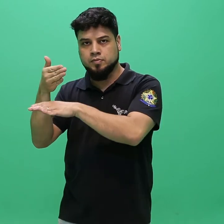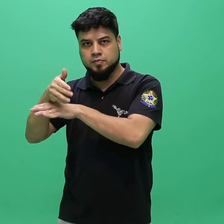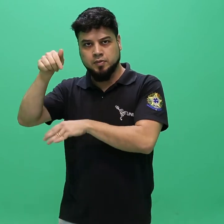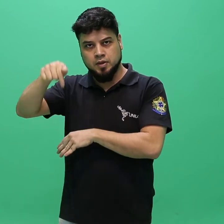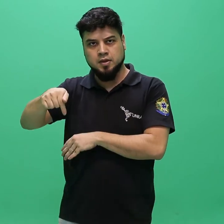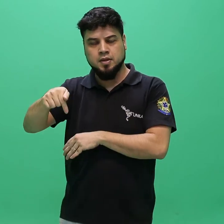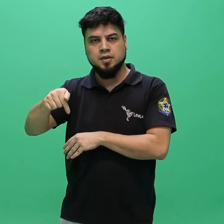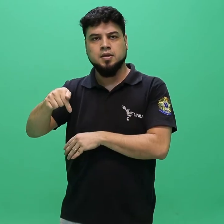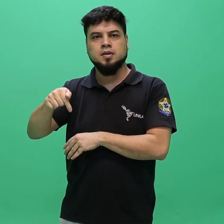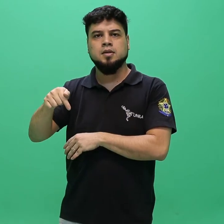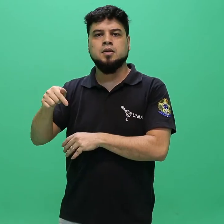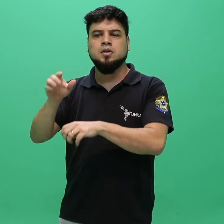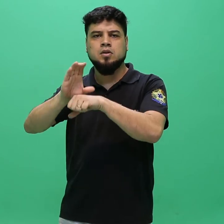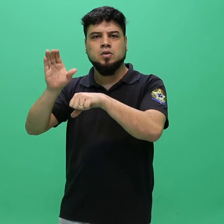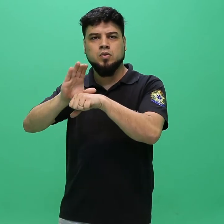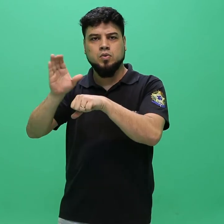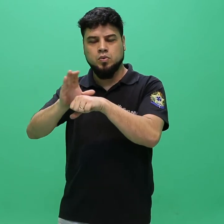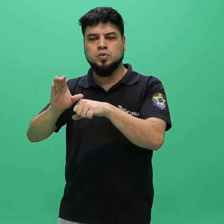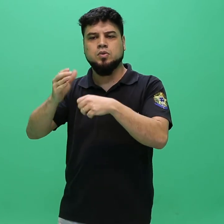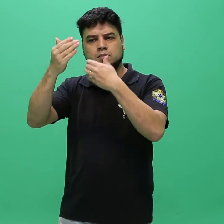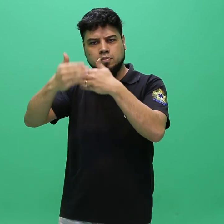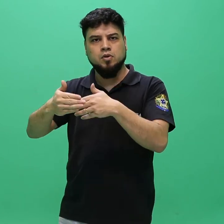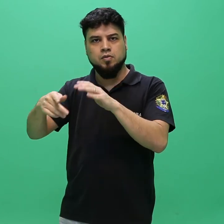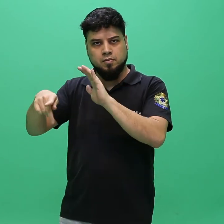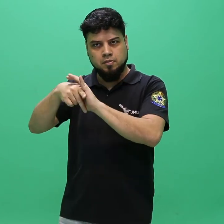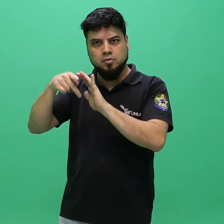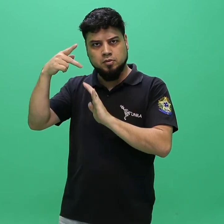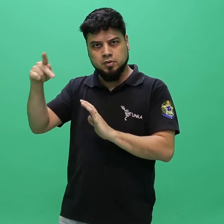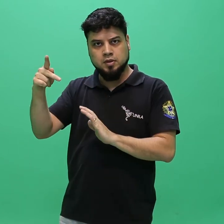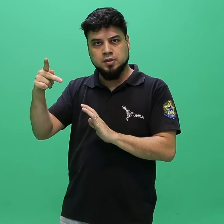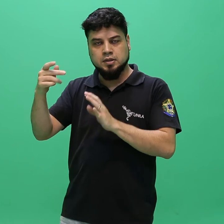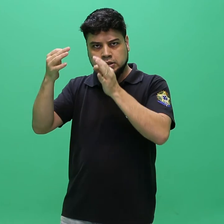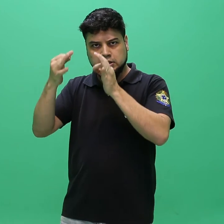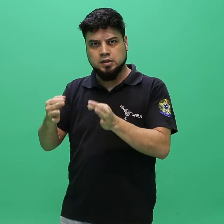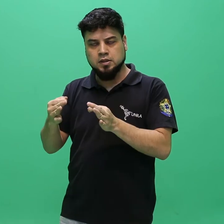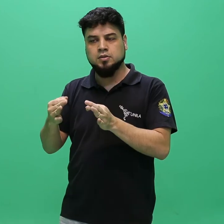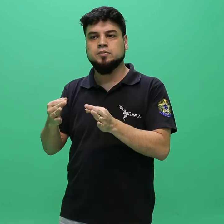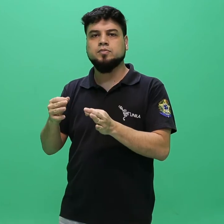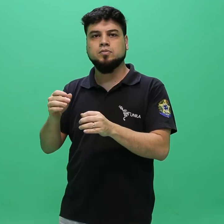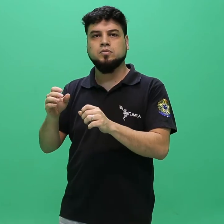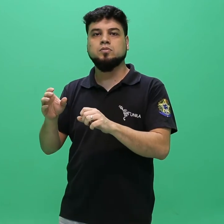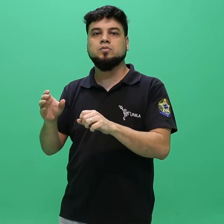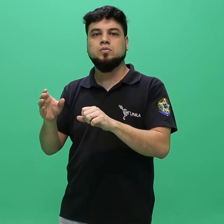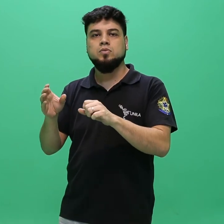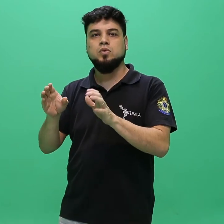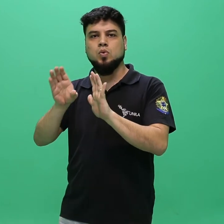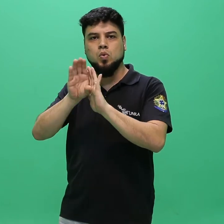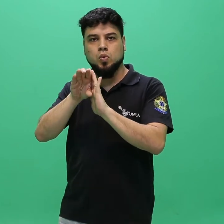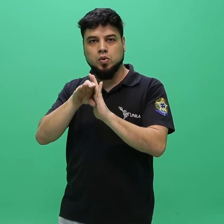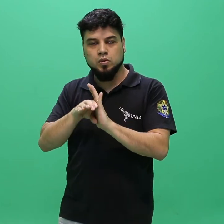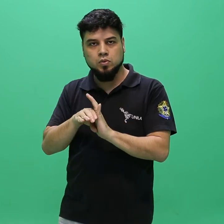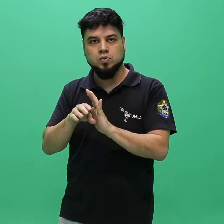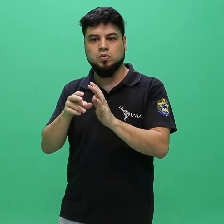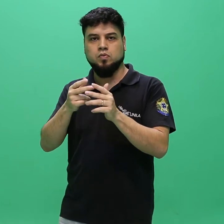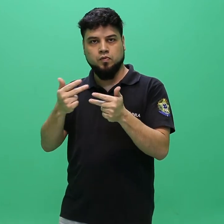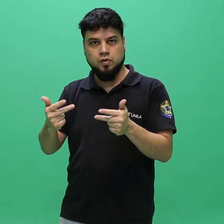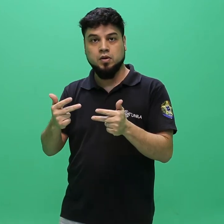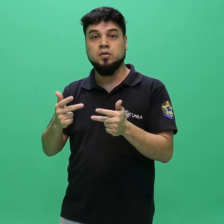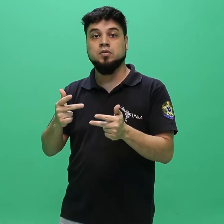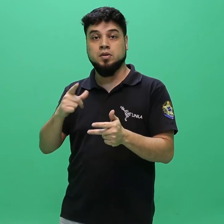específicas mencionadas anteriormente, o conteúdo programático está elencado no anexo